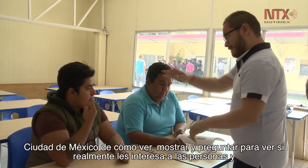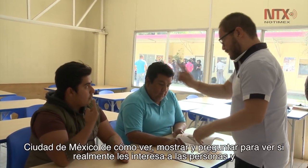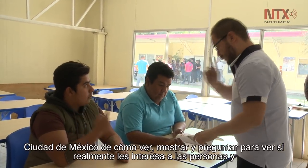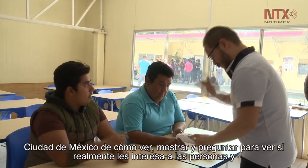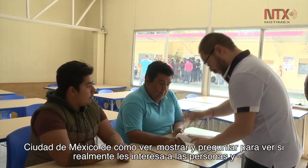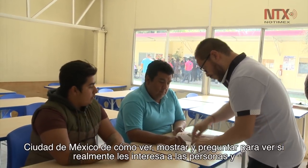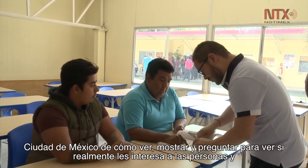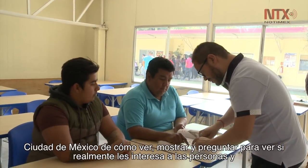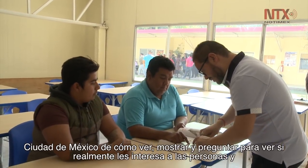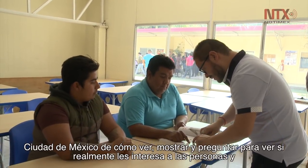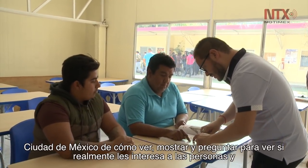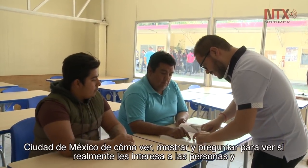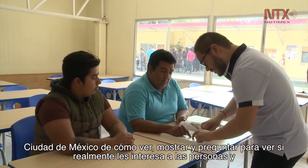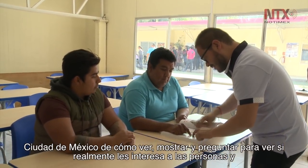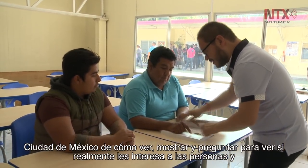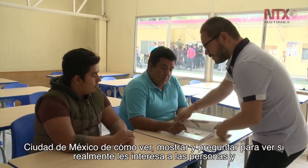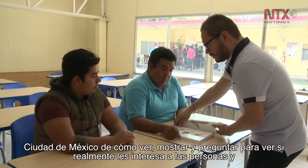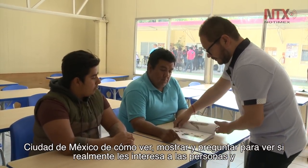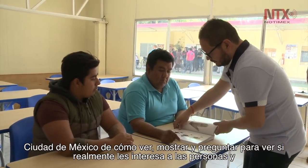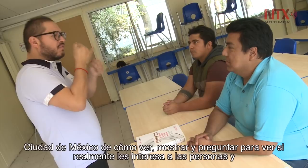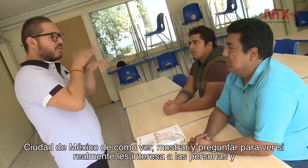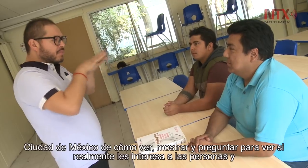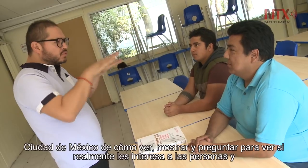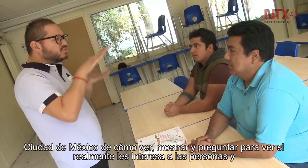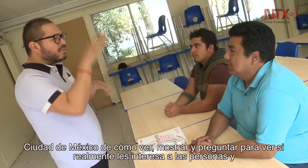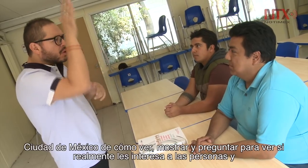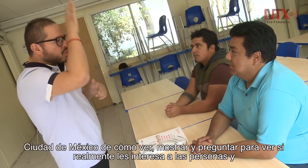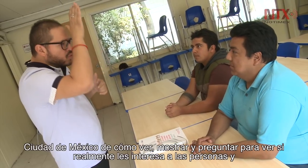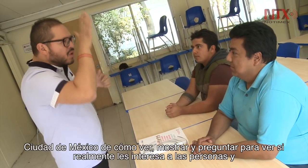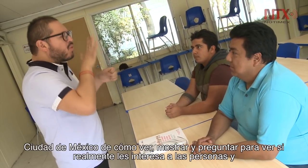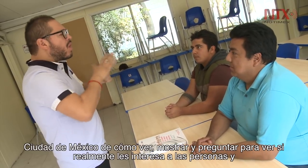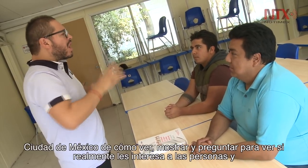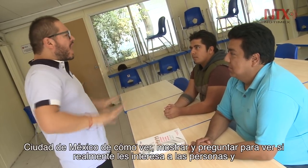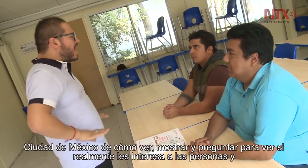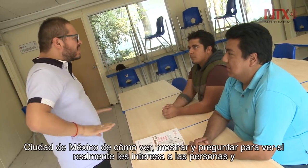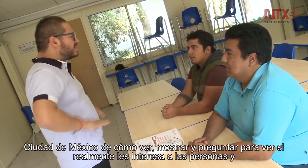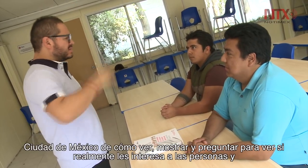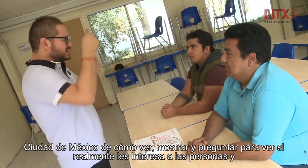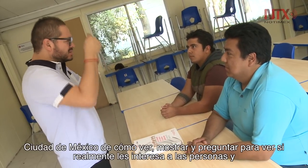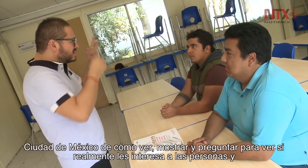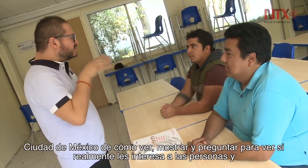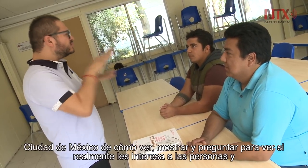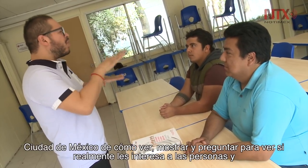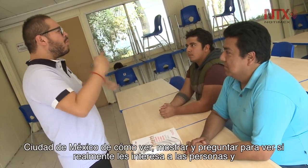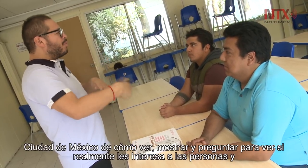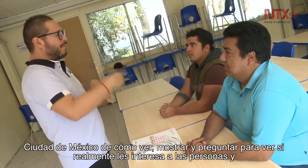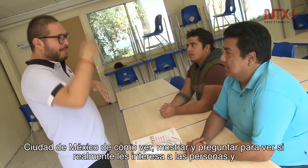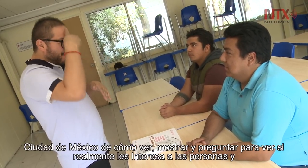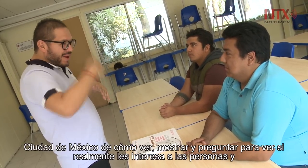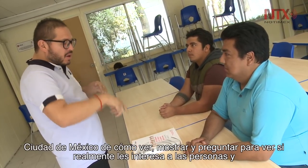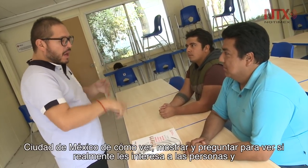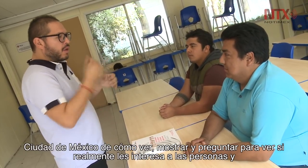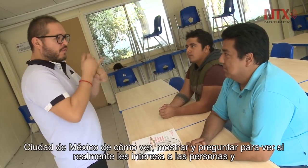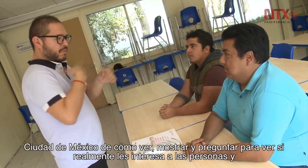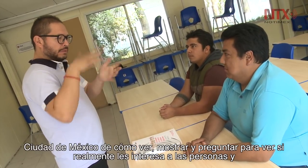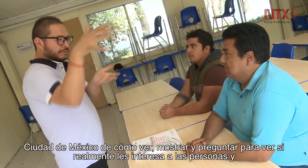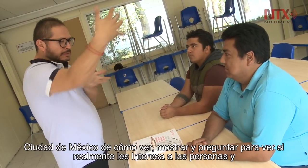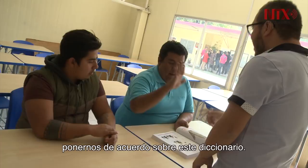ver, mostrar y preguntar para ver si realmente les interesa a las personas